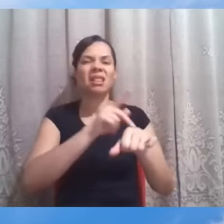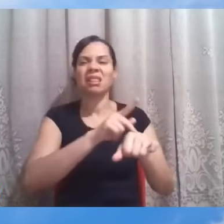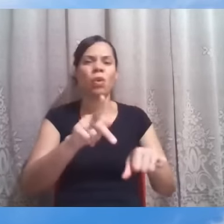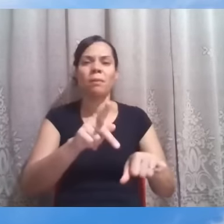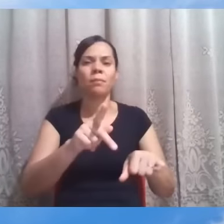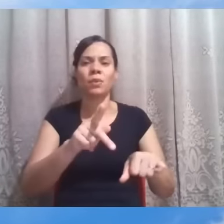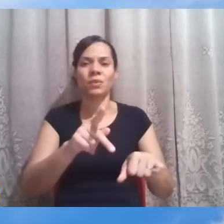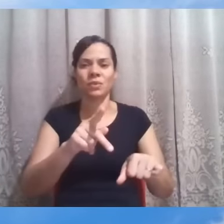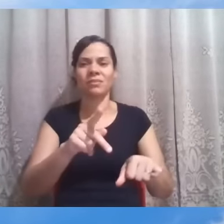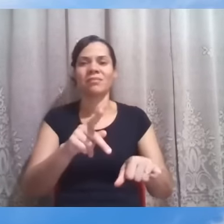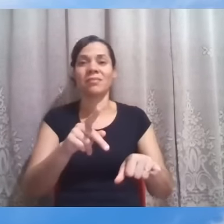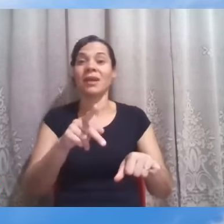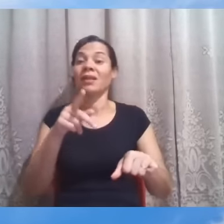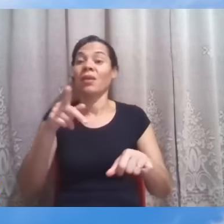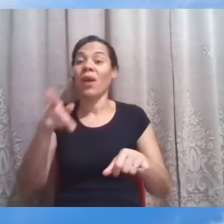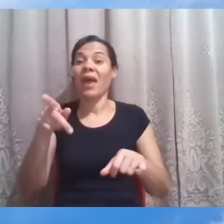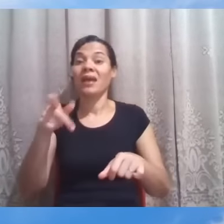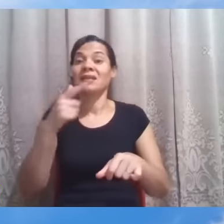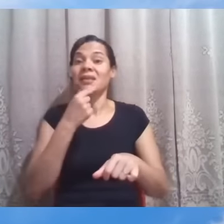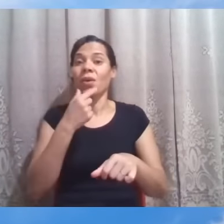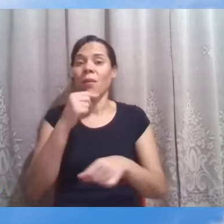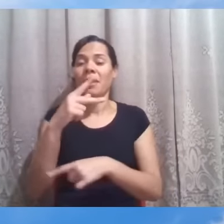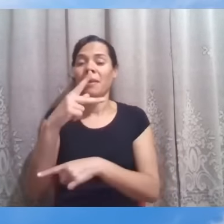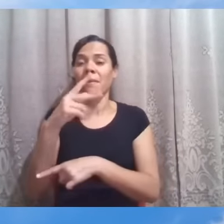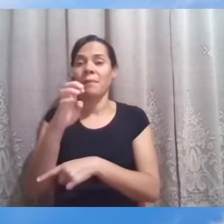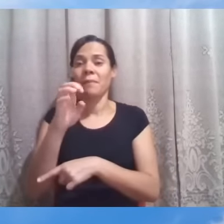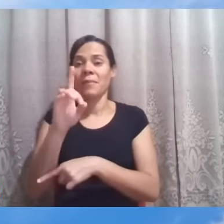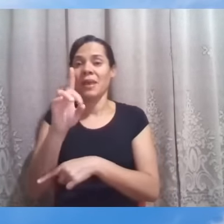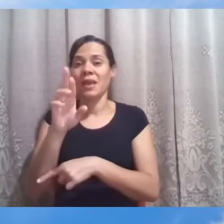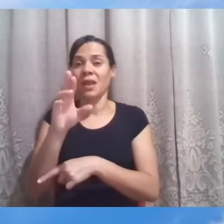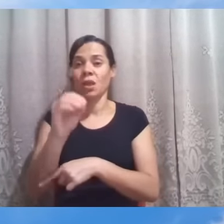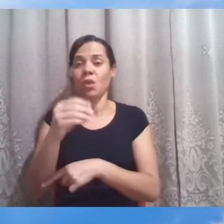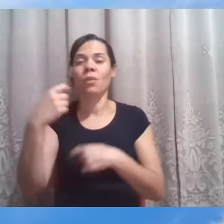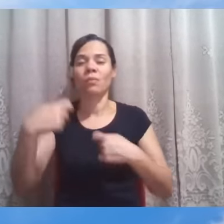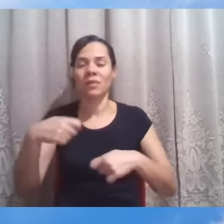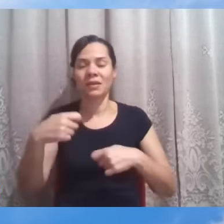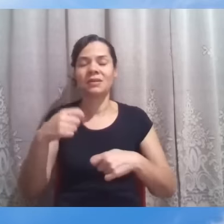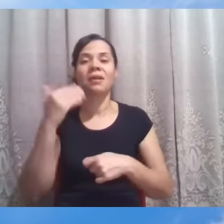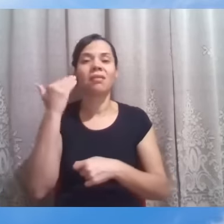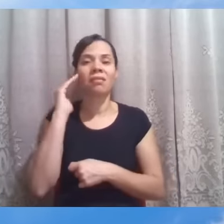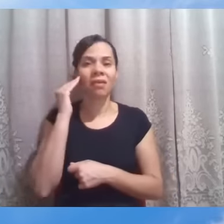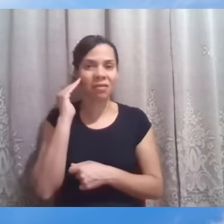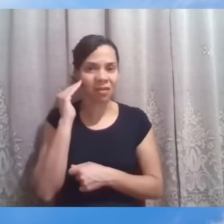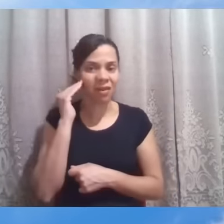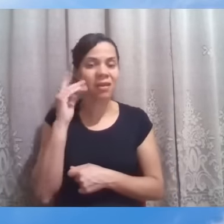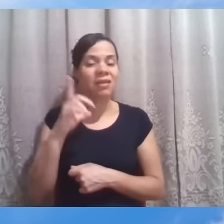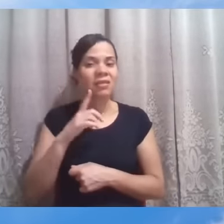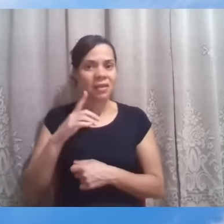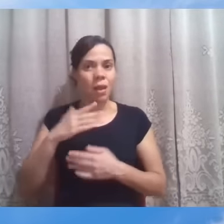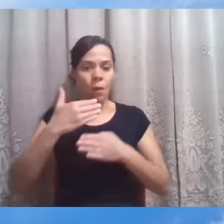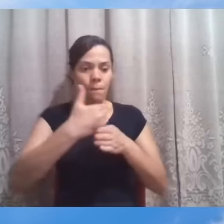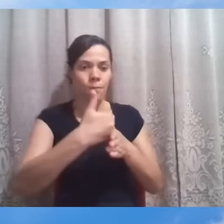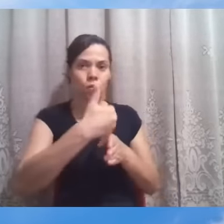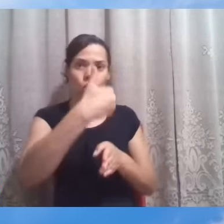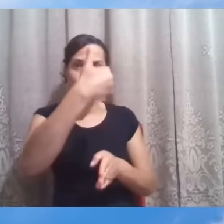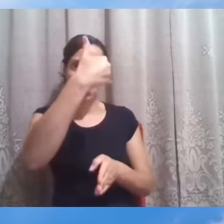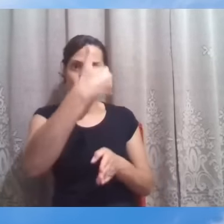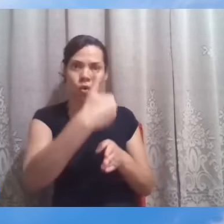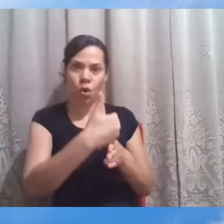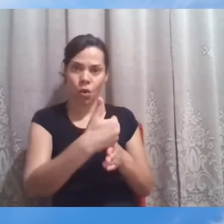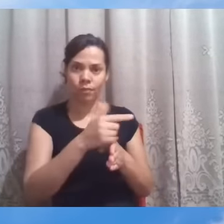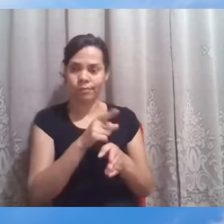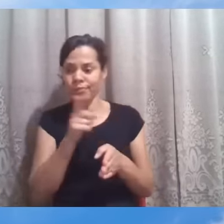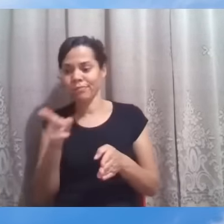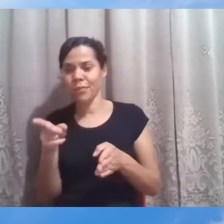desconstruir na visão de Pedro essa ideia de um muro muito bem estabelecido entre eles, os detentores da